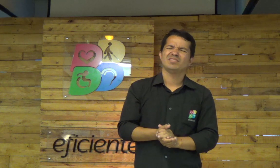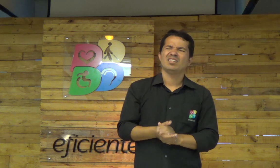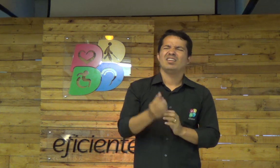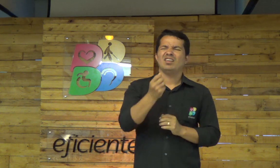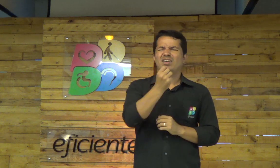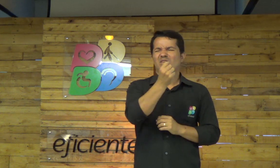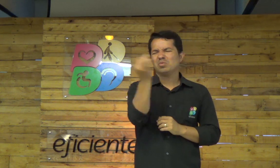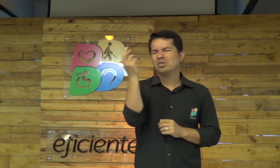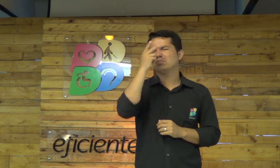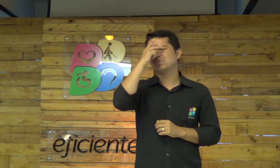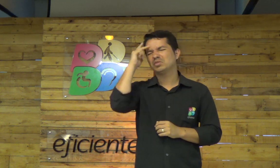o profundo de cada um.